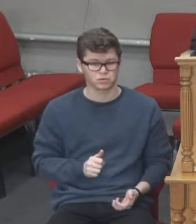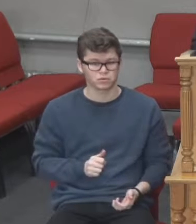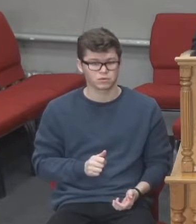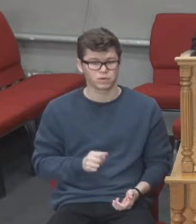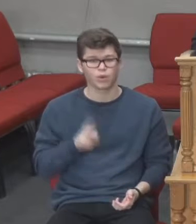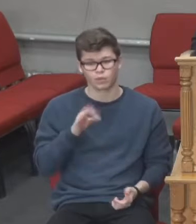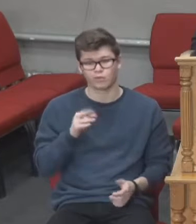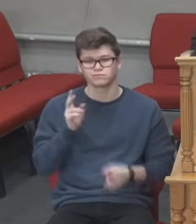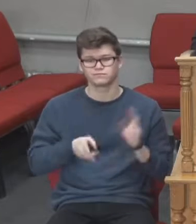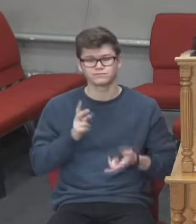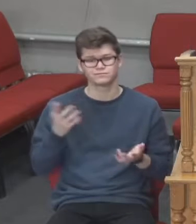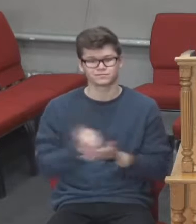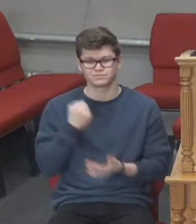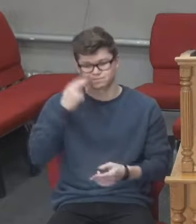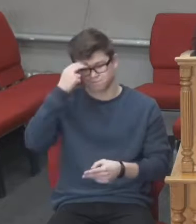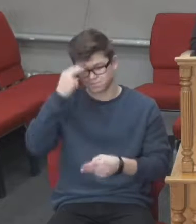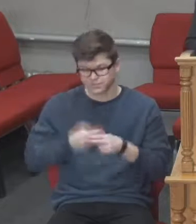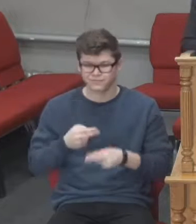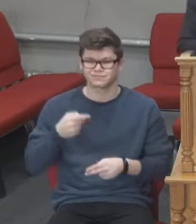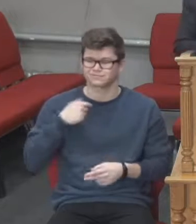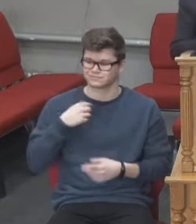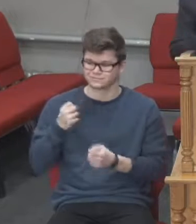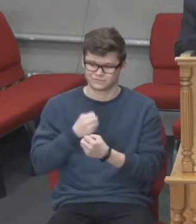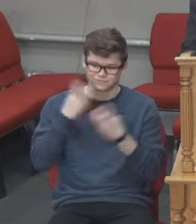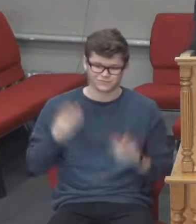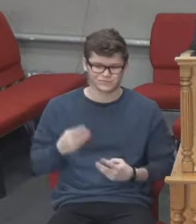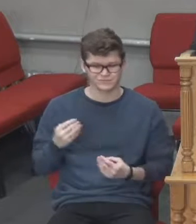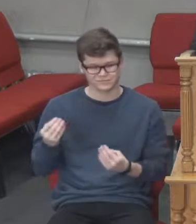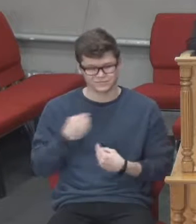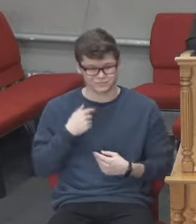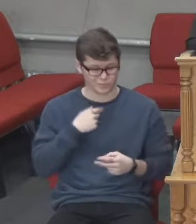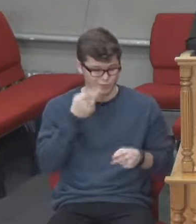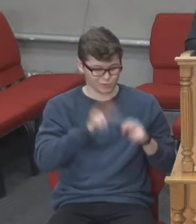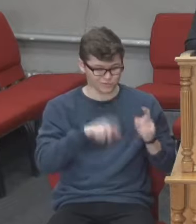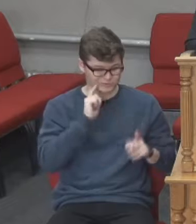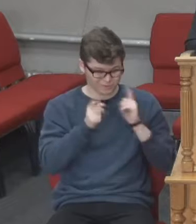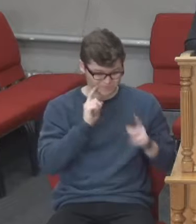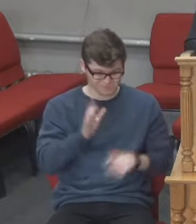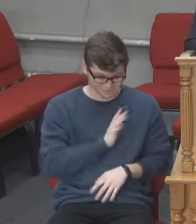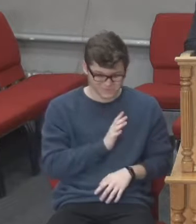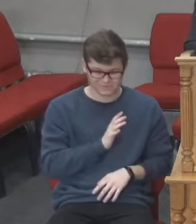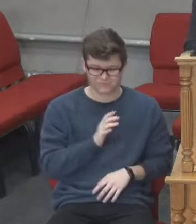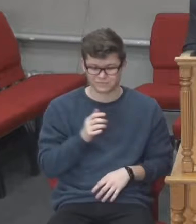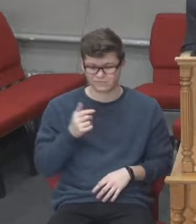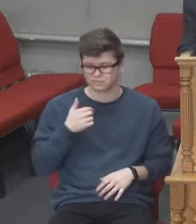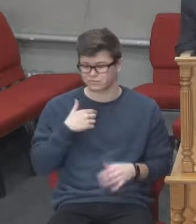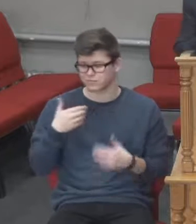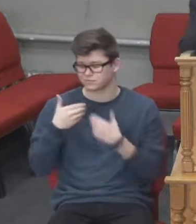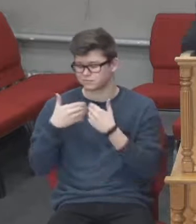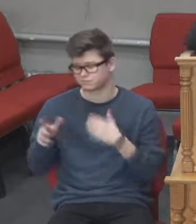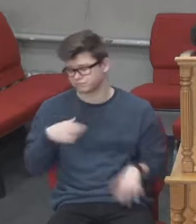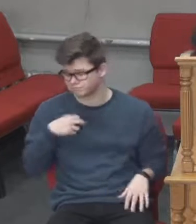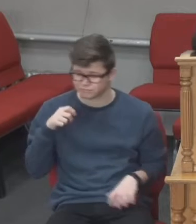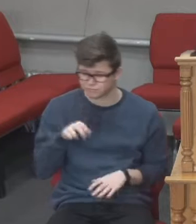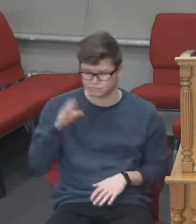гороховий суп зварили. Дякувати нашим братам. І буквально зразу після закінчення служіння мені принесли